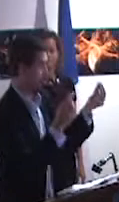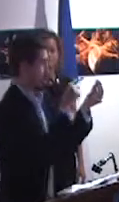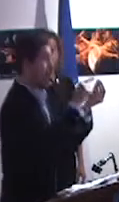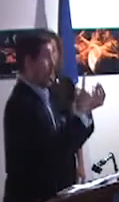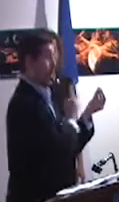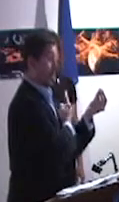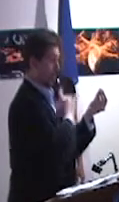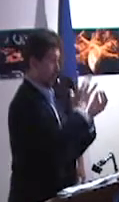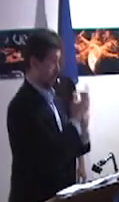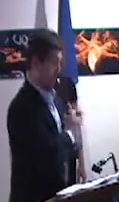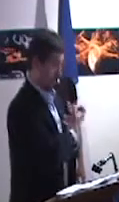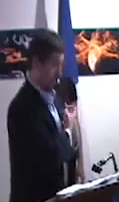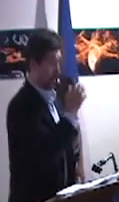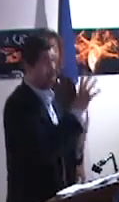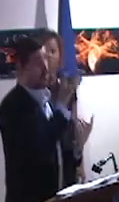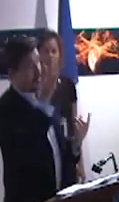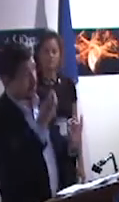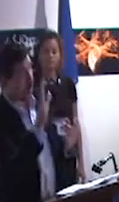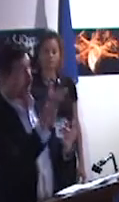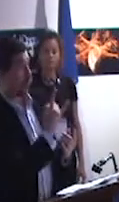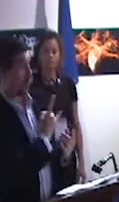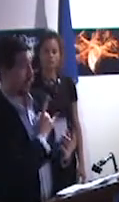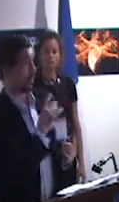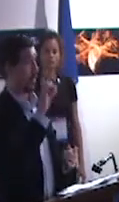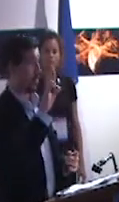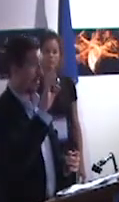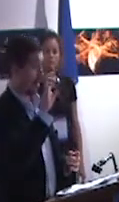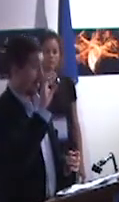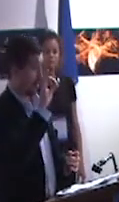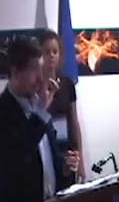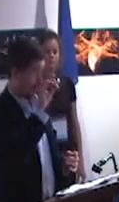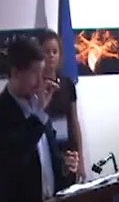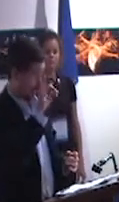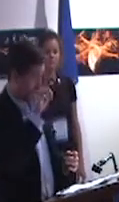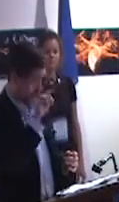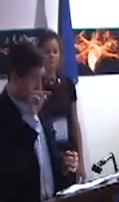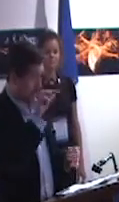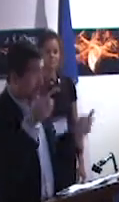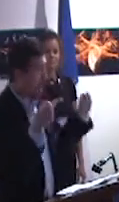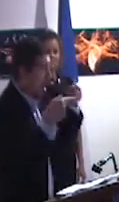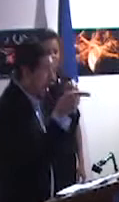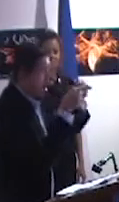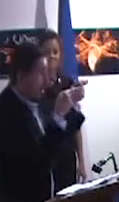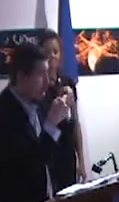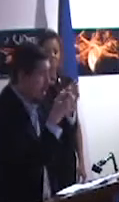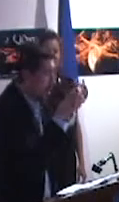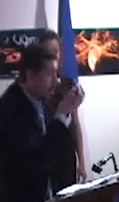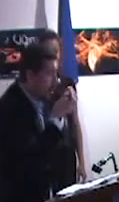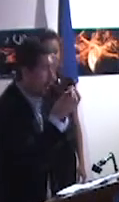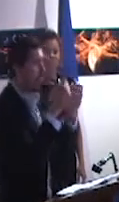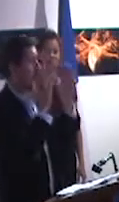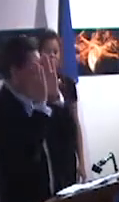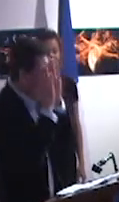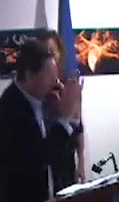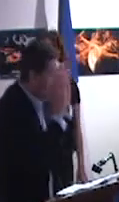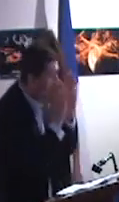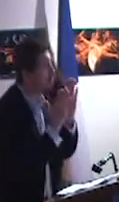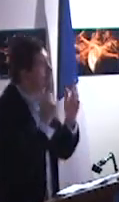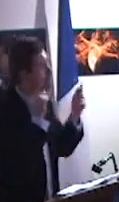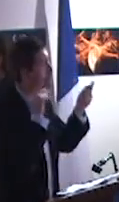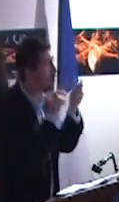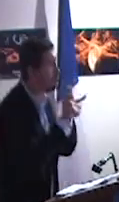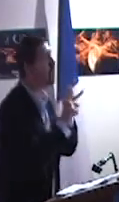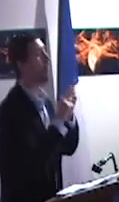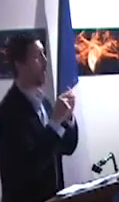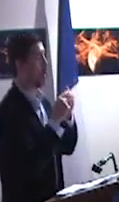En convenio con las dos universidades, la Universidad Pedagógica y la Universidad Remins, han llegado